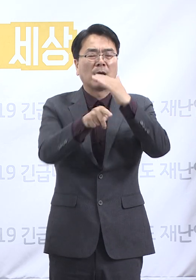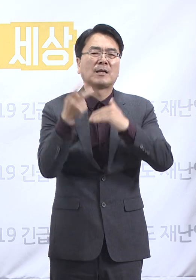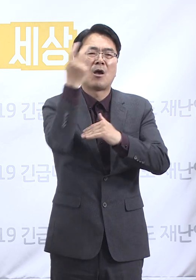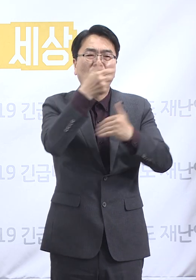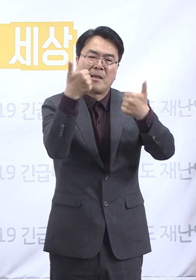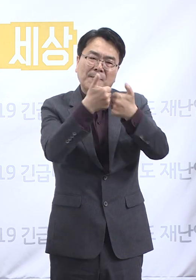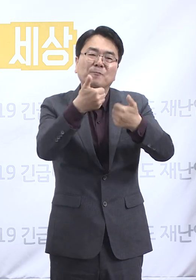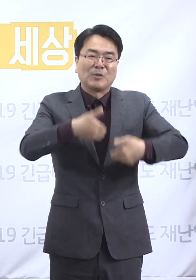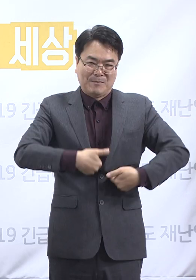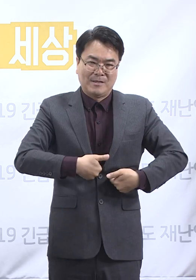감사합니다. 고맙습니다.